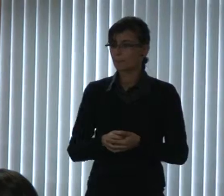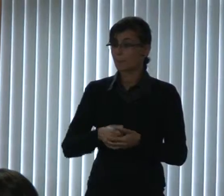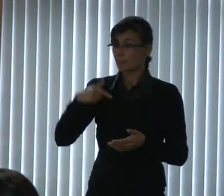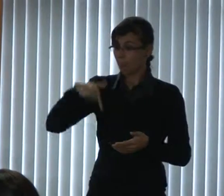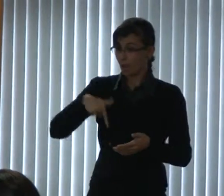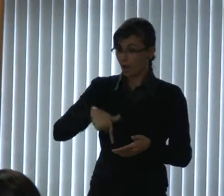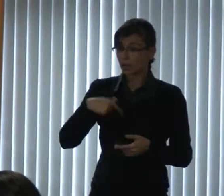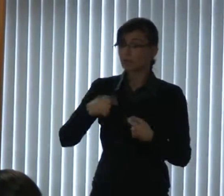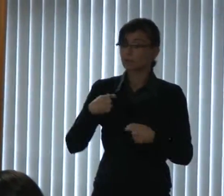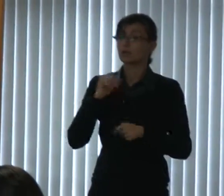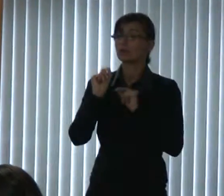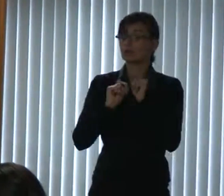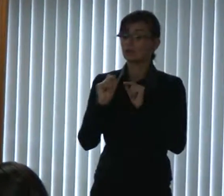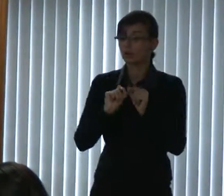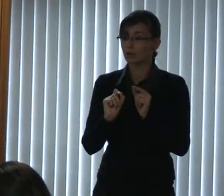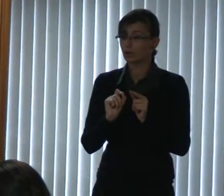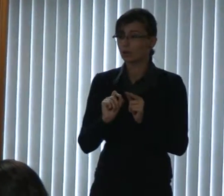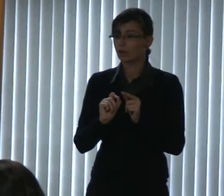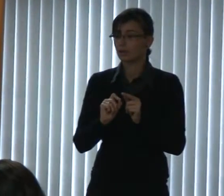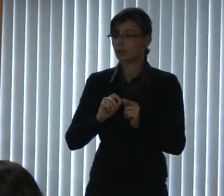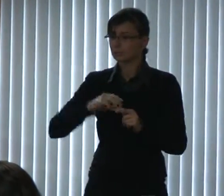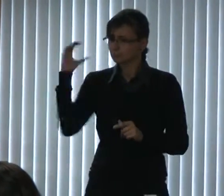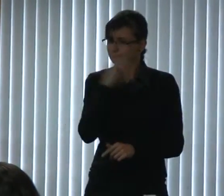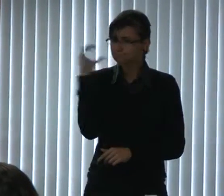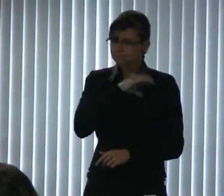urgentemente tem que ter alguém